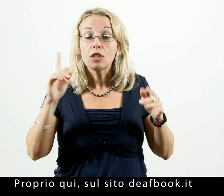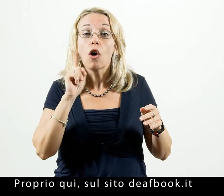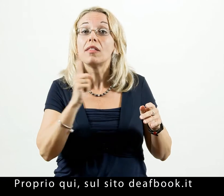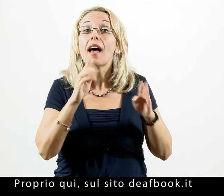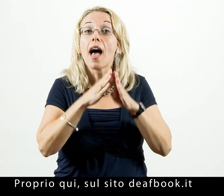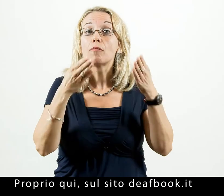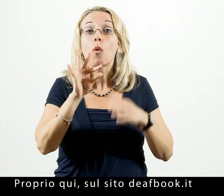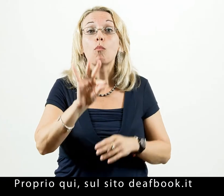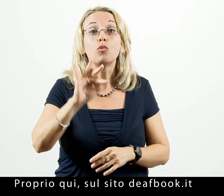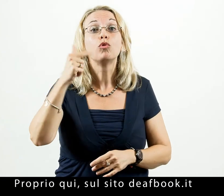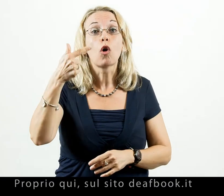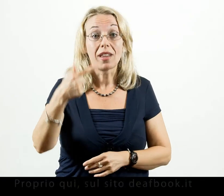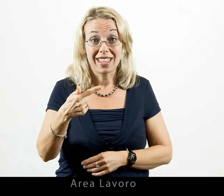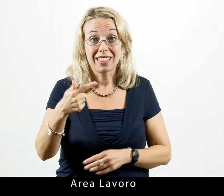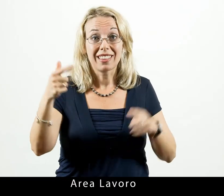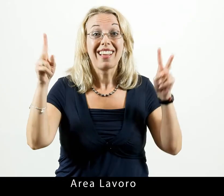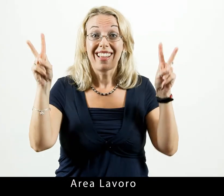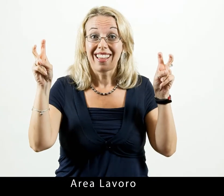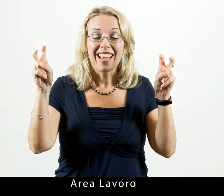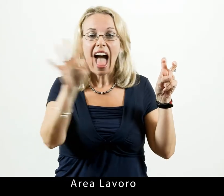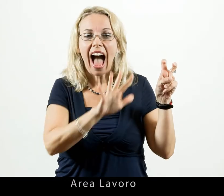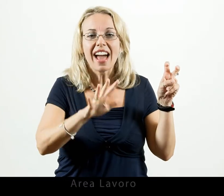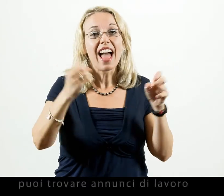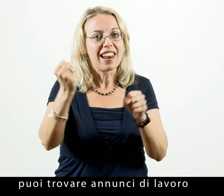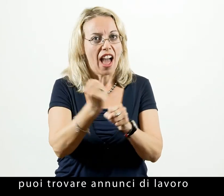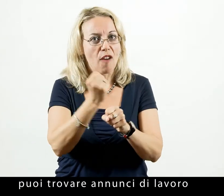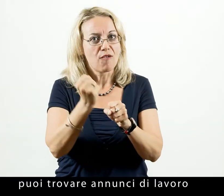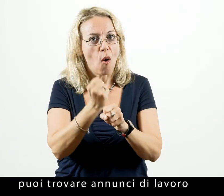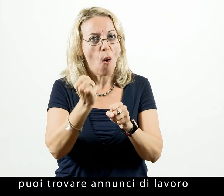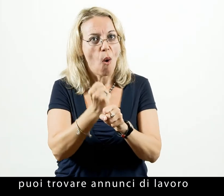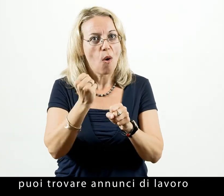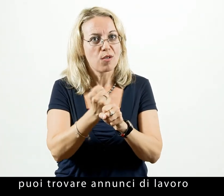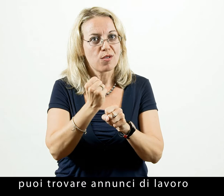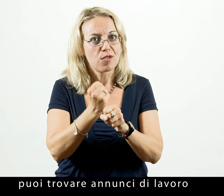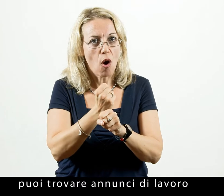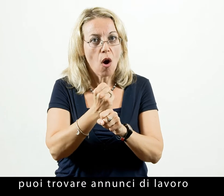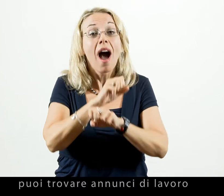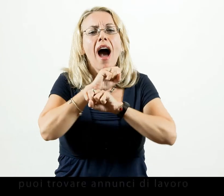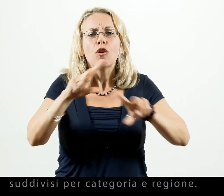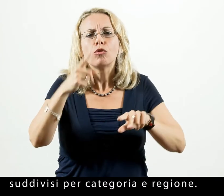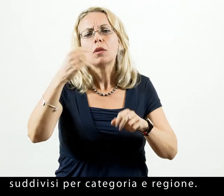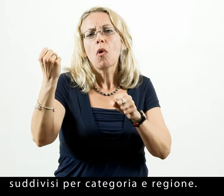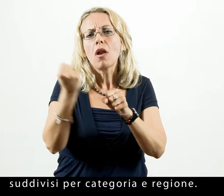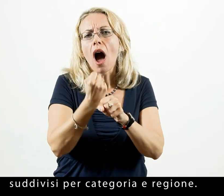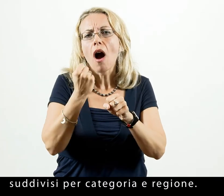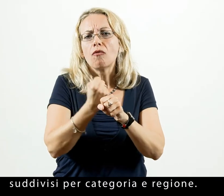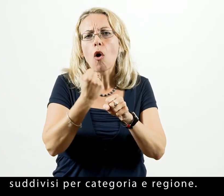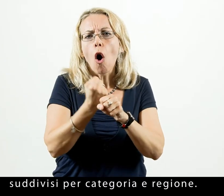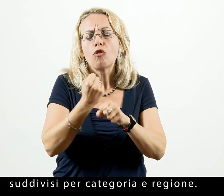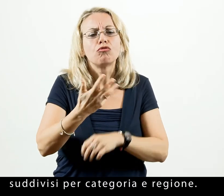Defbook.it, area lavoro, puoi trovare annunci di lavoro suddivisi per categoria e